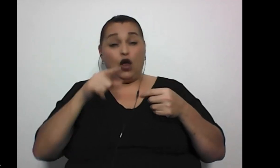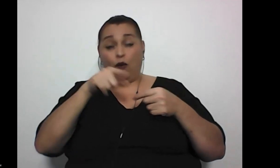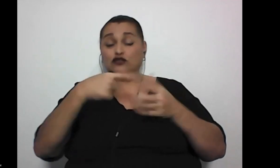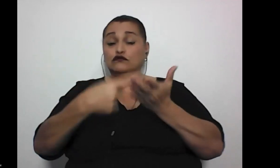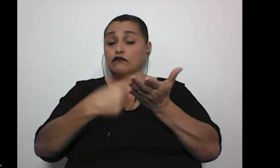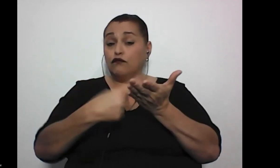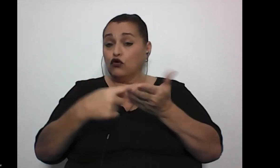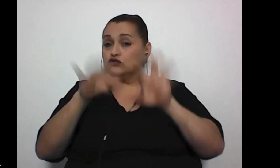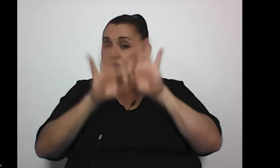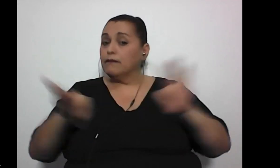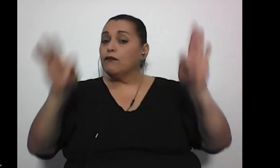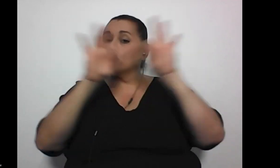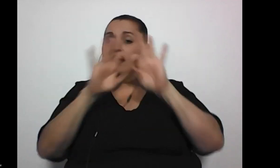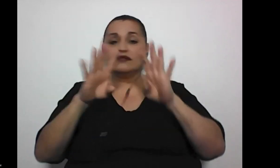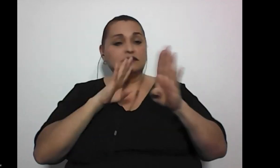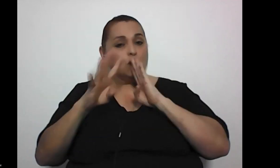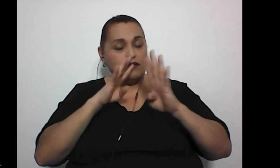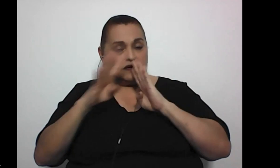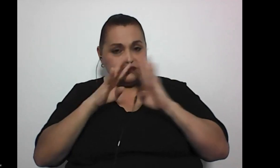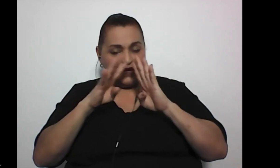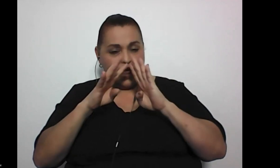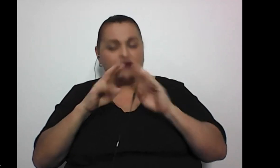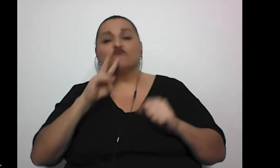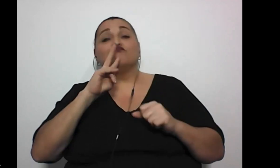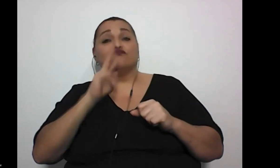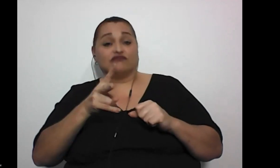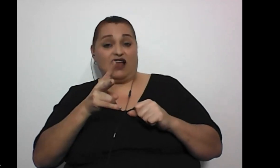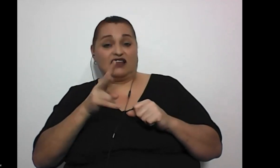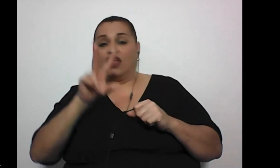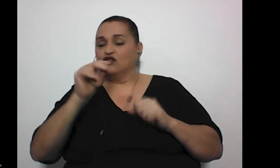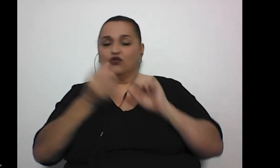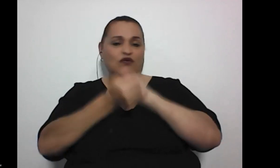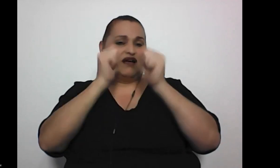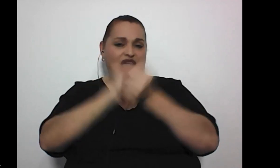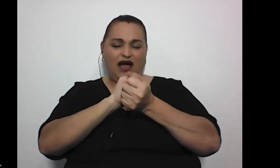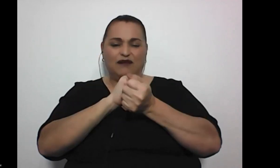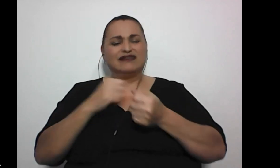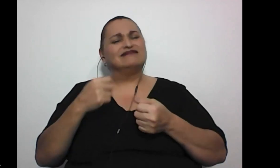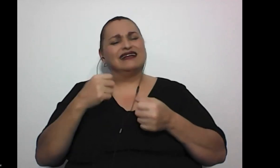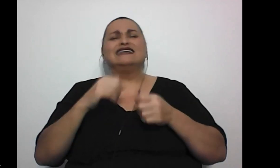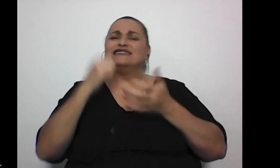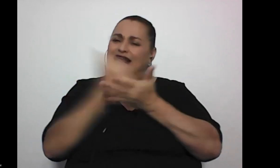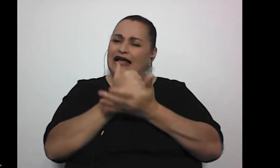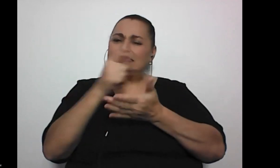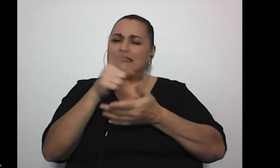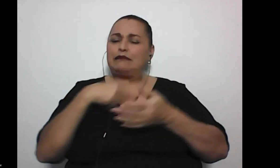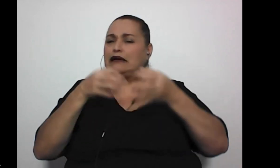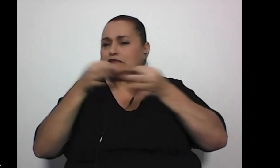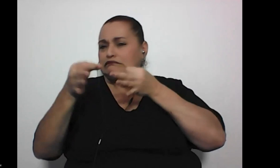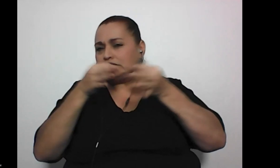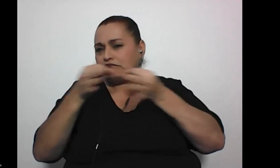son muy importantes para conversar de una realidad que no cambia lamento escuchar a estas chicas exponiendo sus